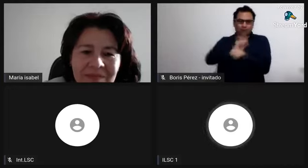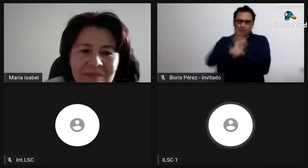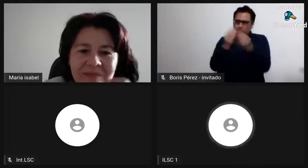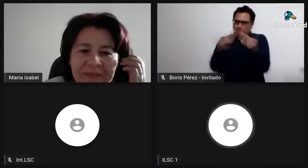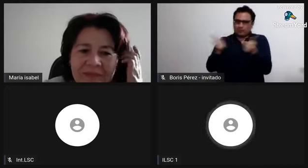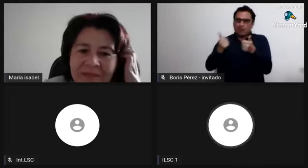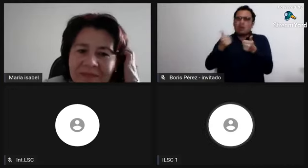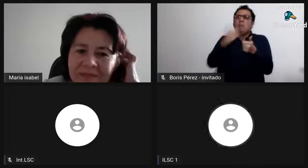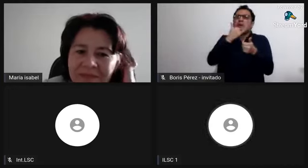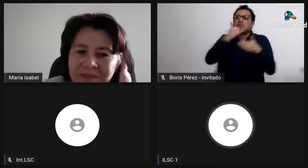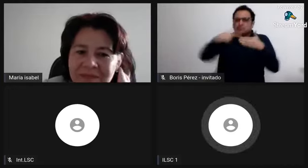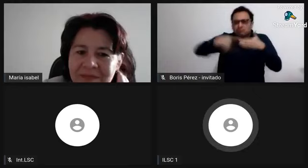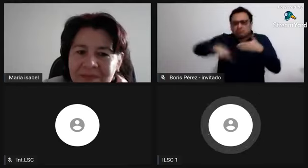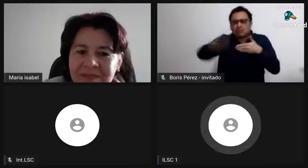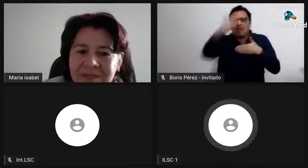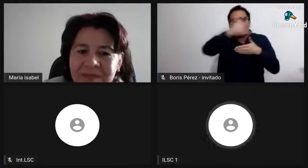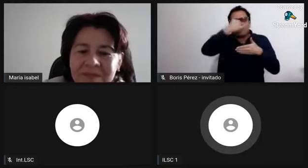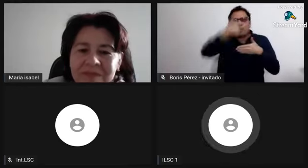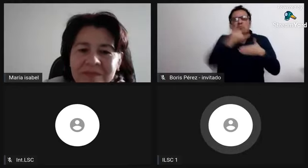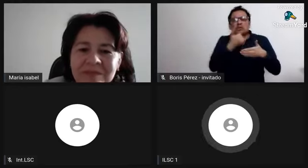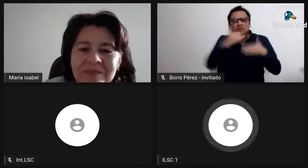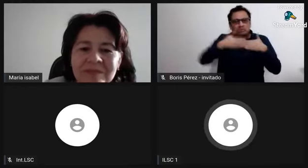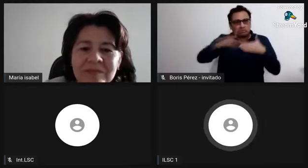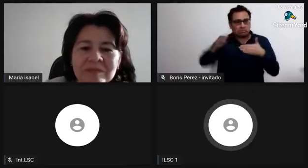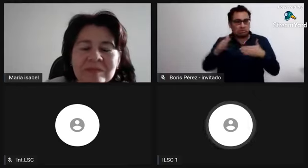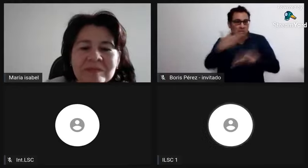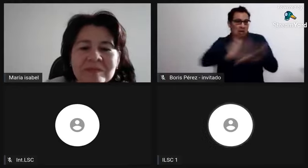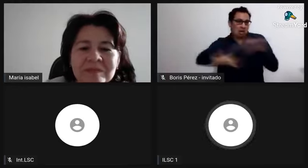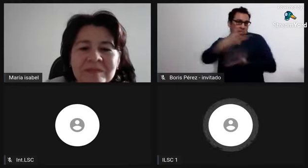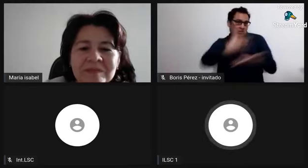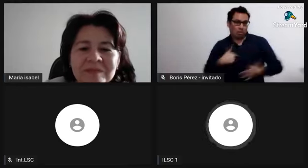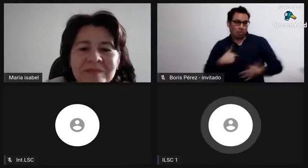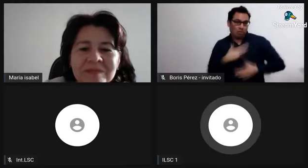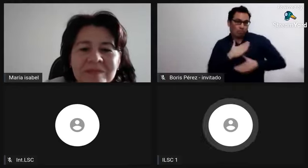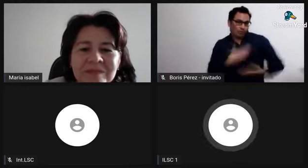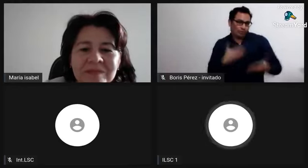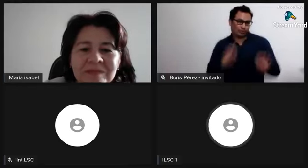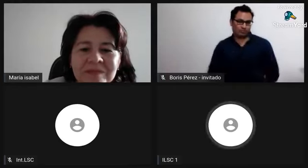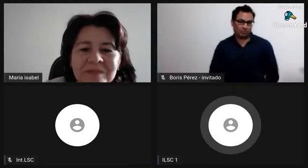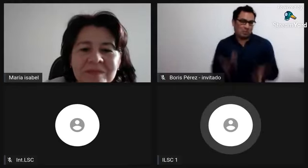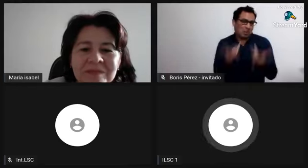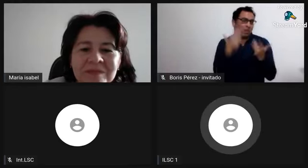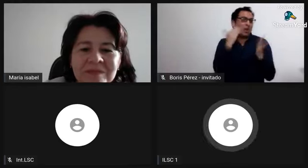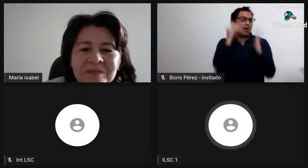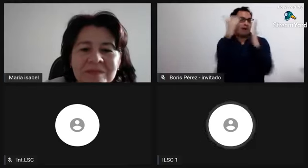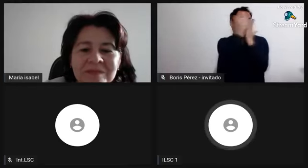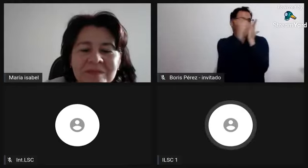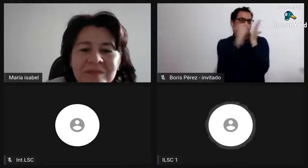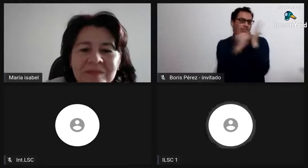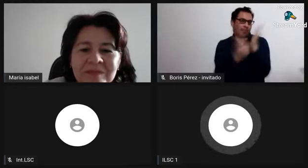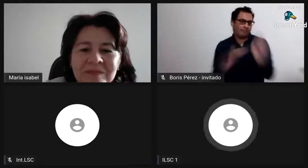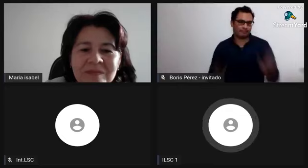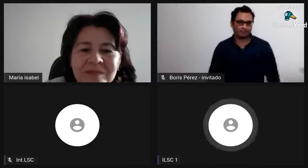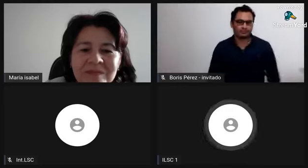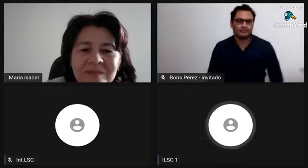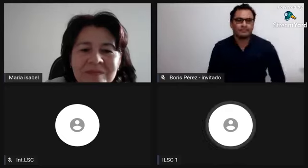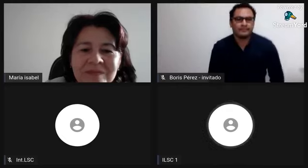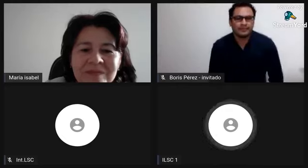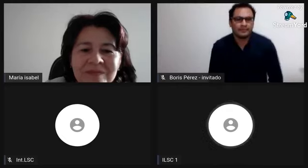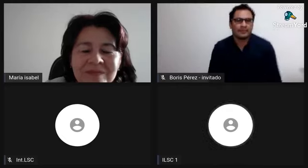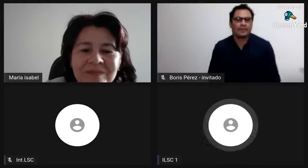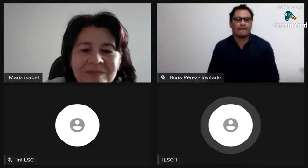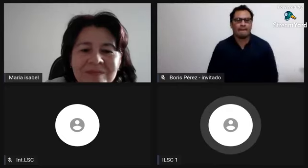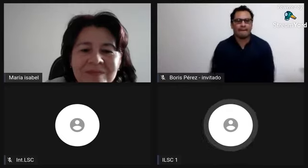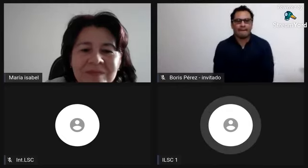se pueden poner en contacto conmigo o pueden también informárselo a María Isabel para que en una próxima tertulia podamos